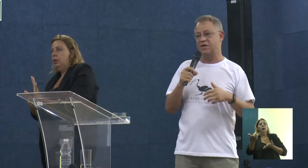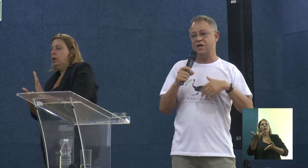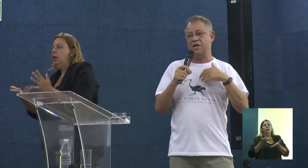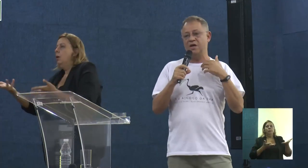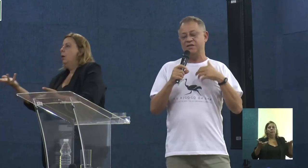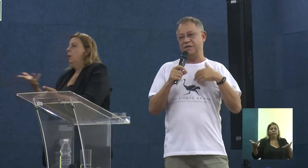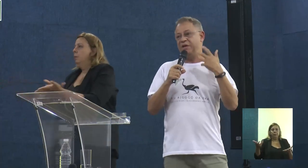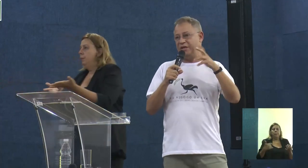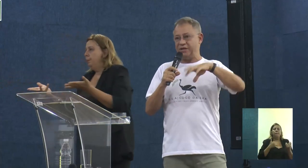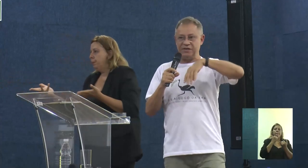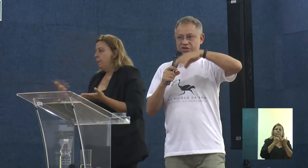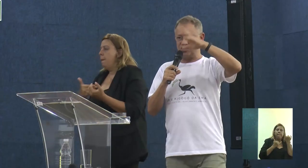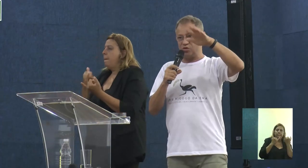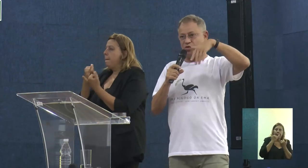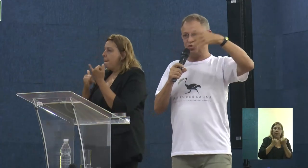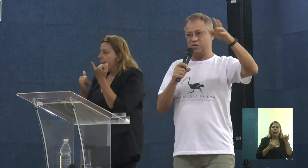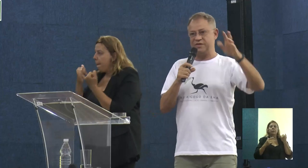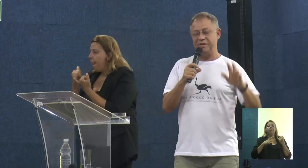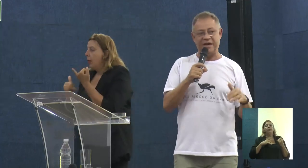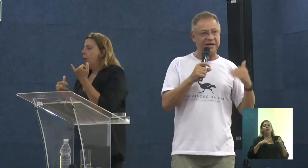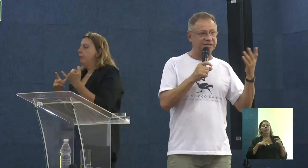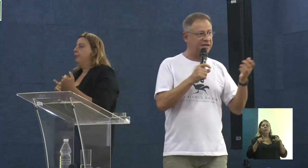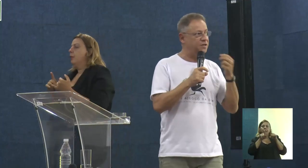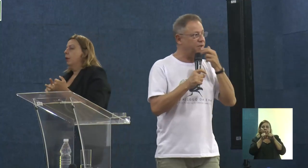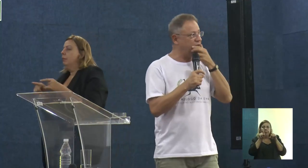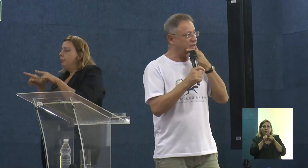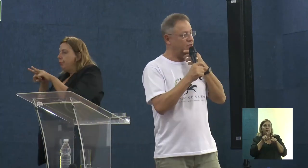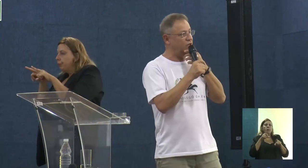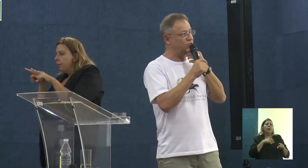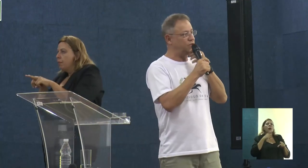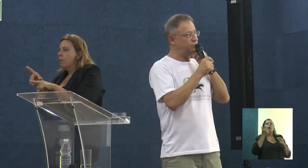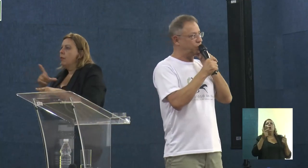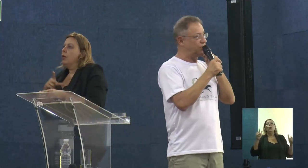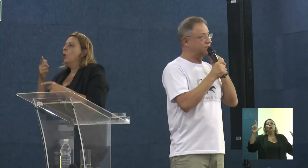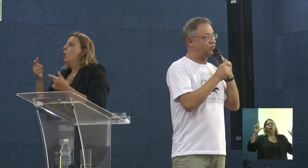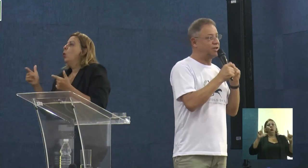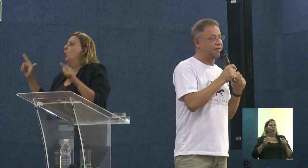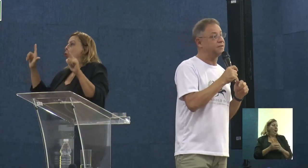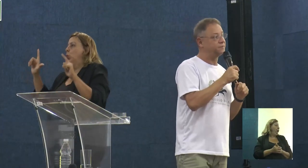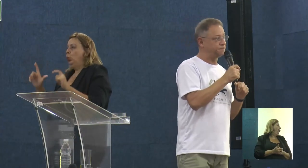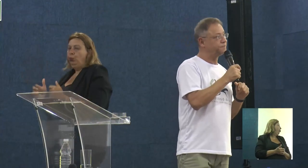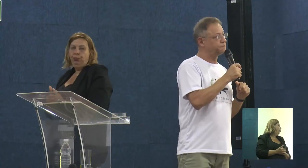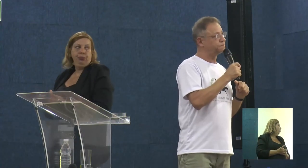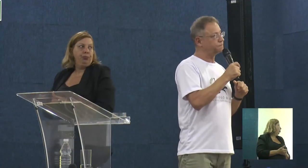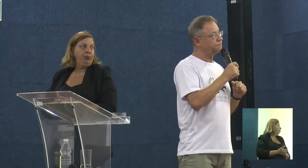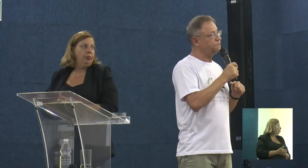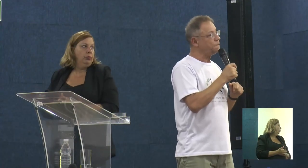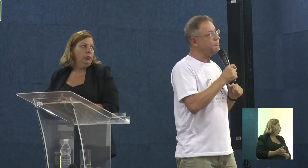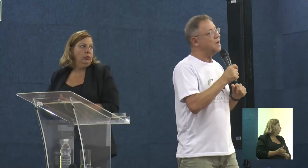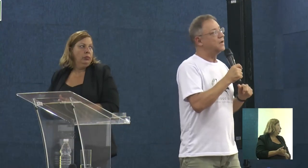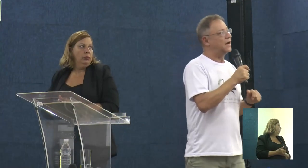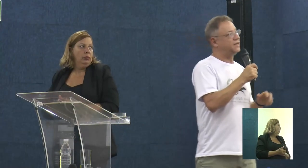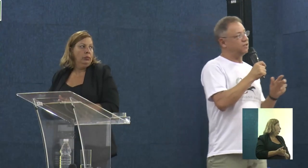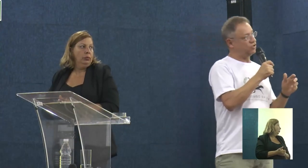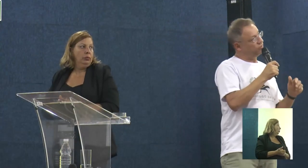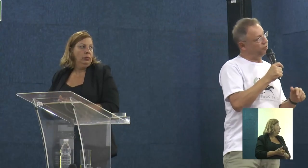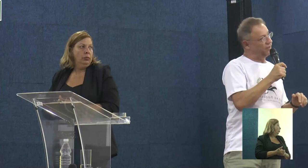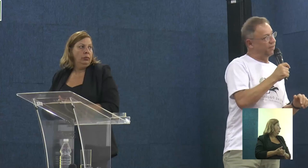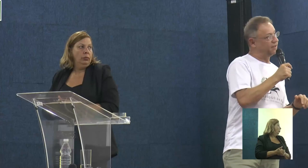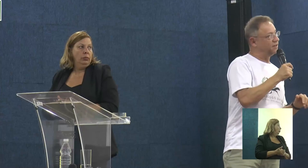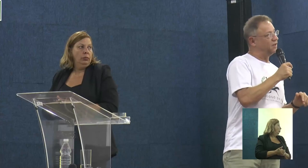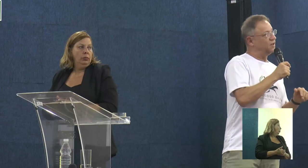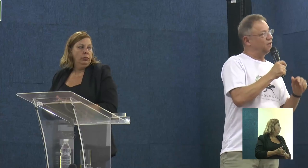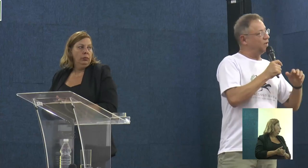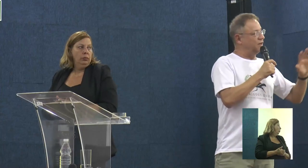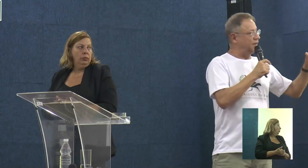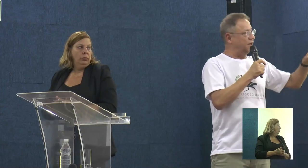intervenções semelhantes ou similares, também em população odeada. Aqui a